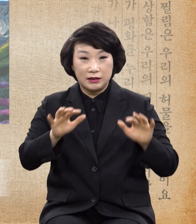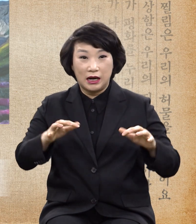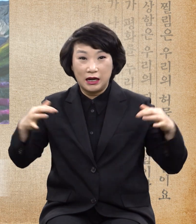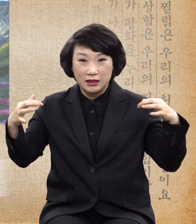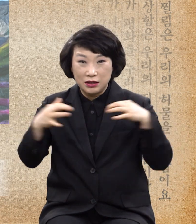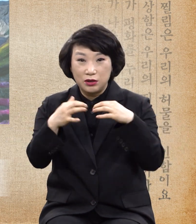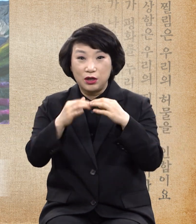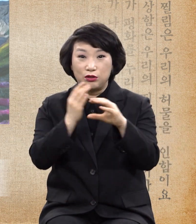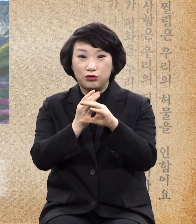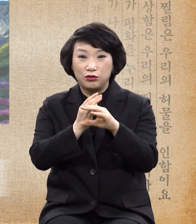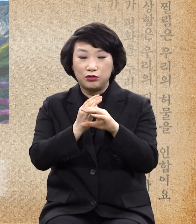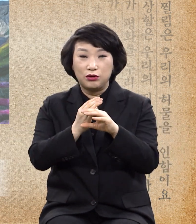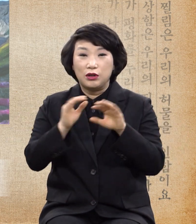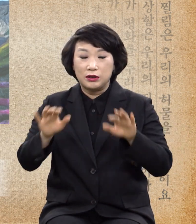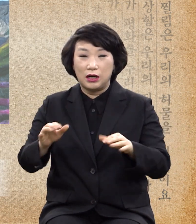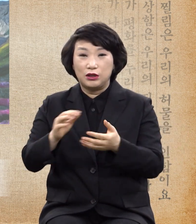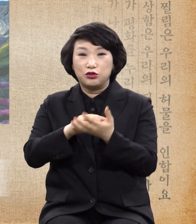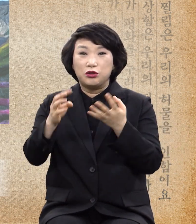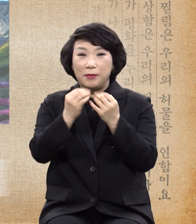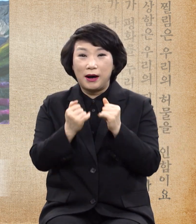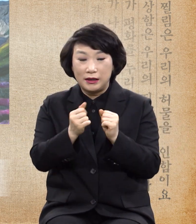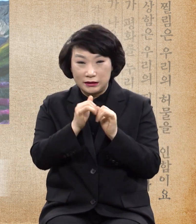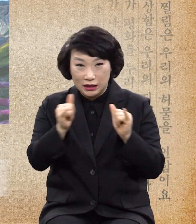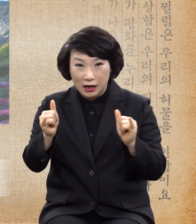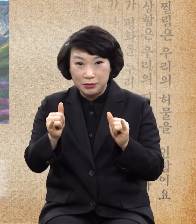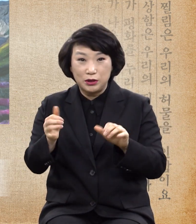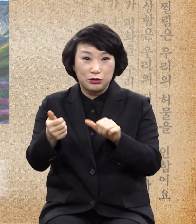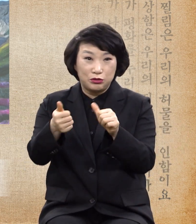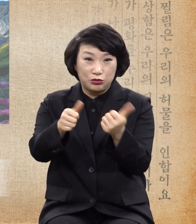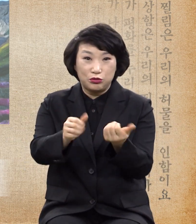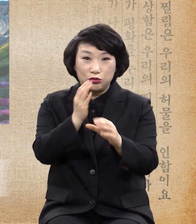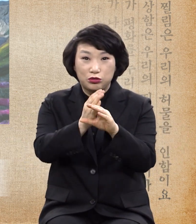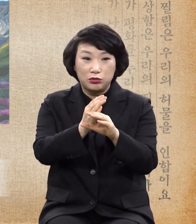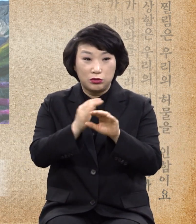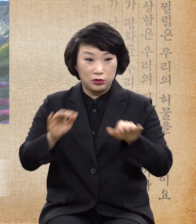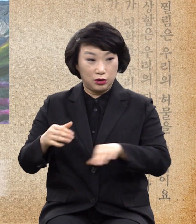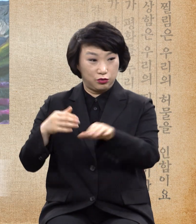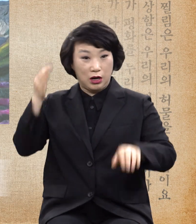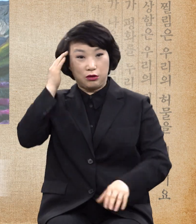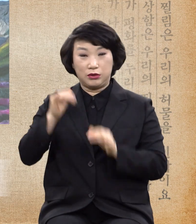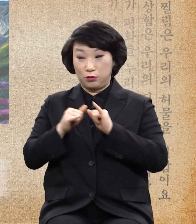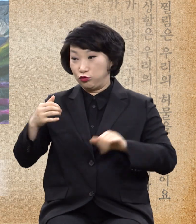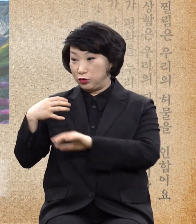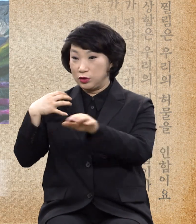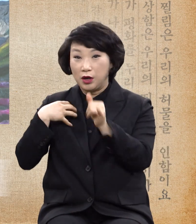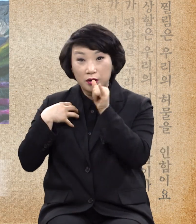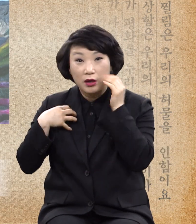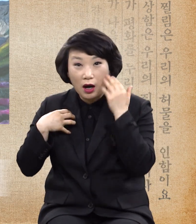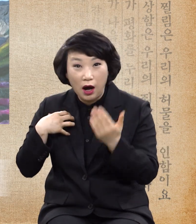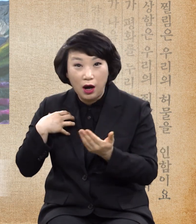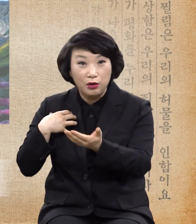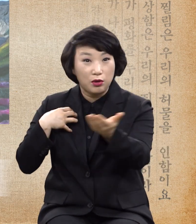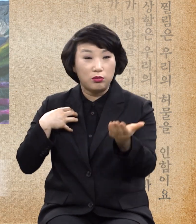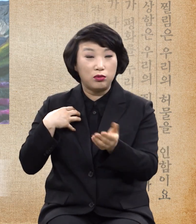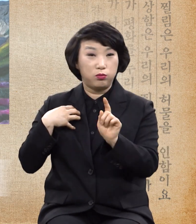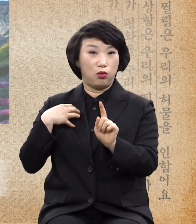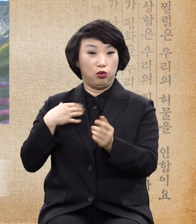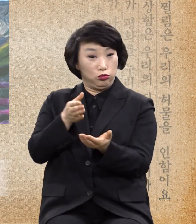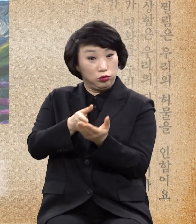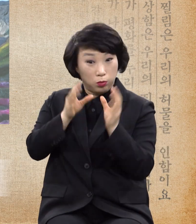고통을 나가는데 우리가 별 책임을 느낍니까 뭐 그런가 보다